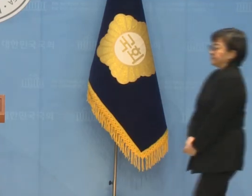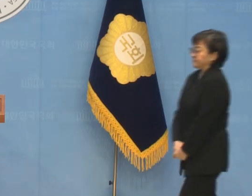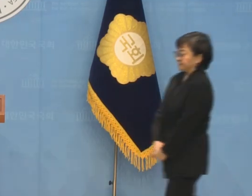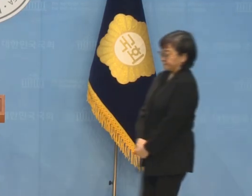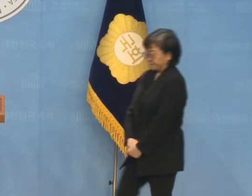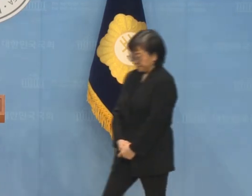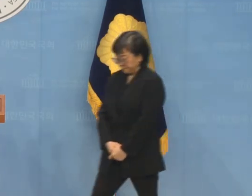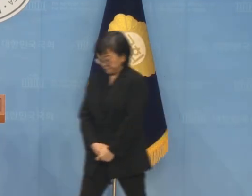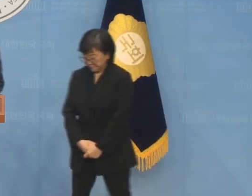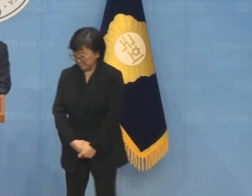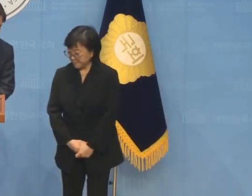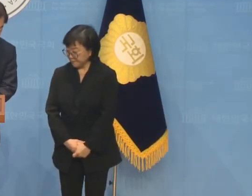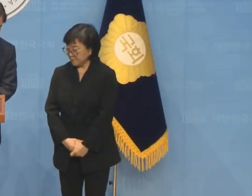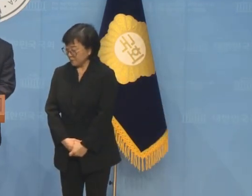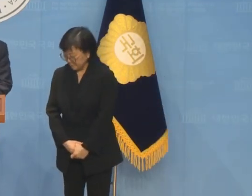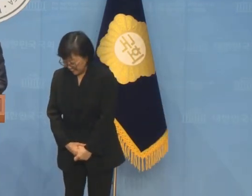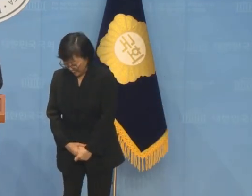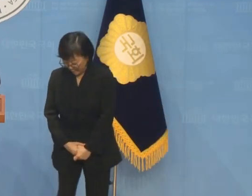Dziękuję.